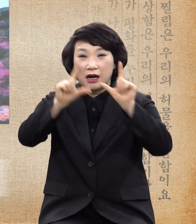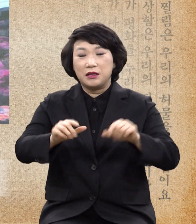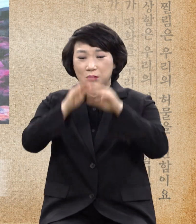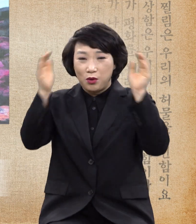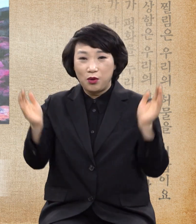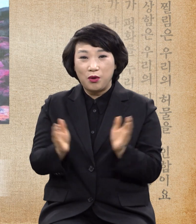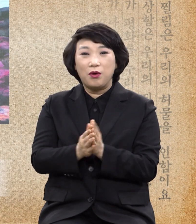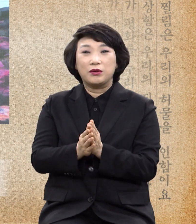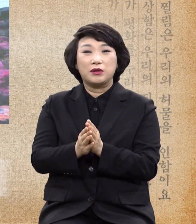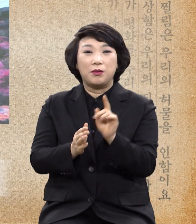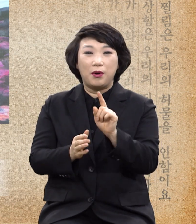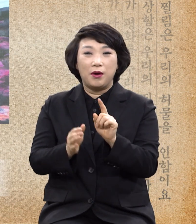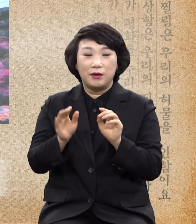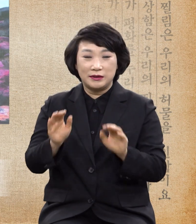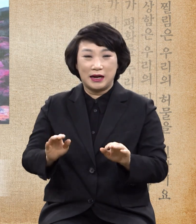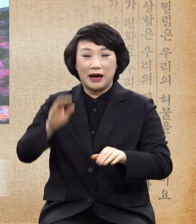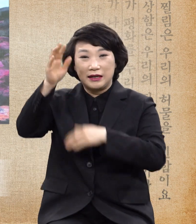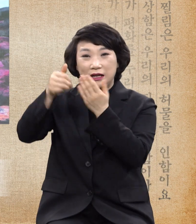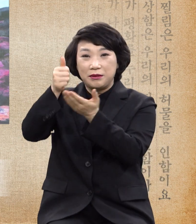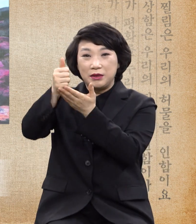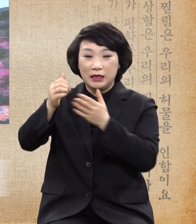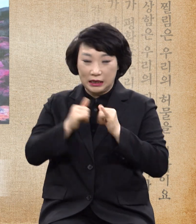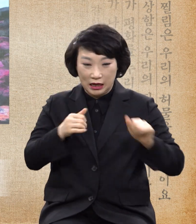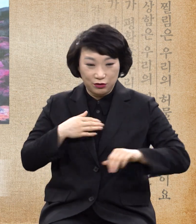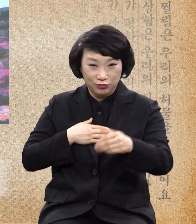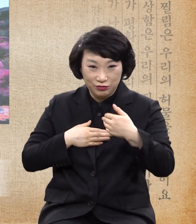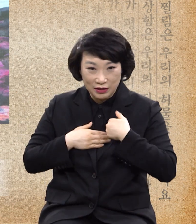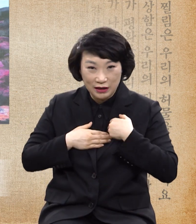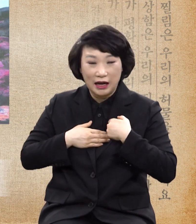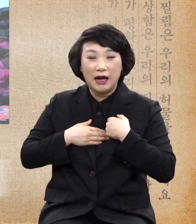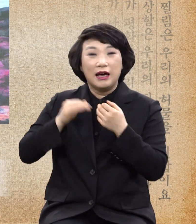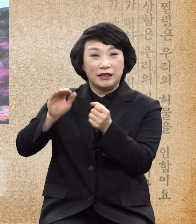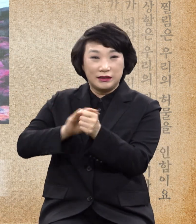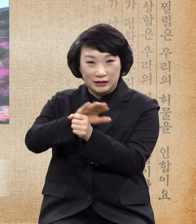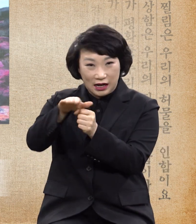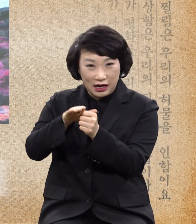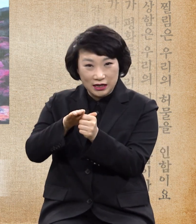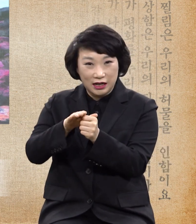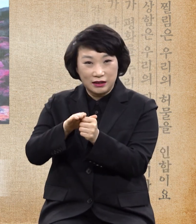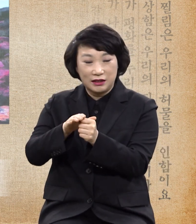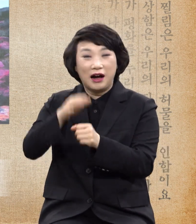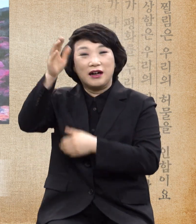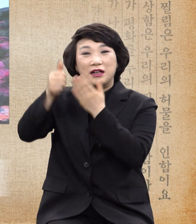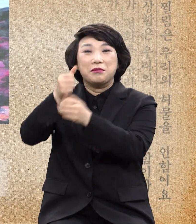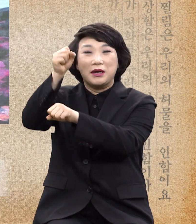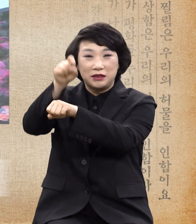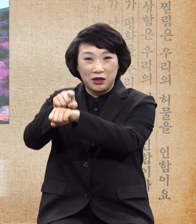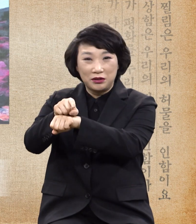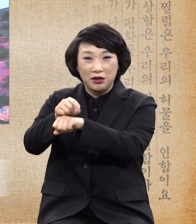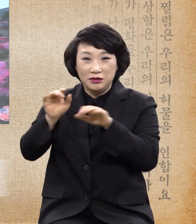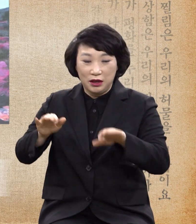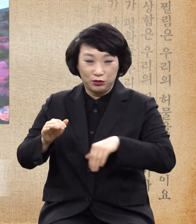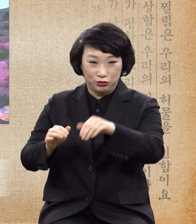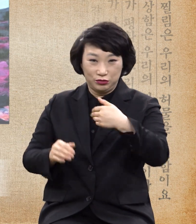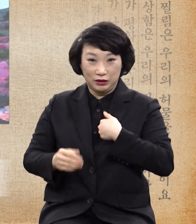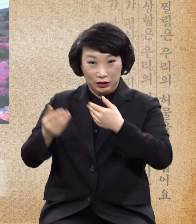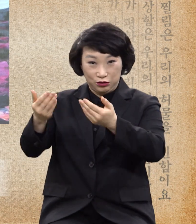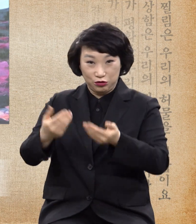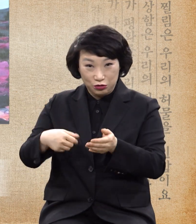하나님이 우리를 향한 사랑이오 성품이오 우리에게 주시고자 하시는